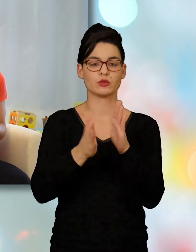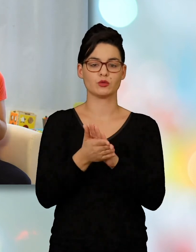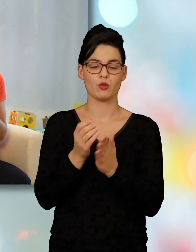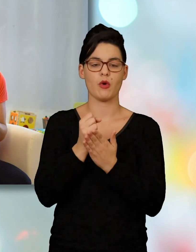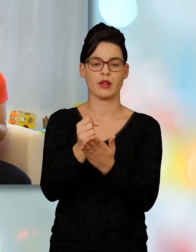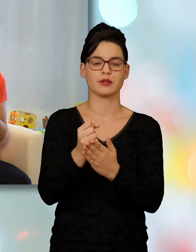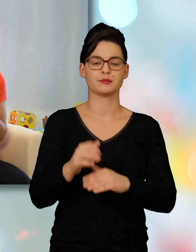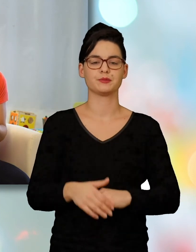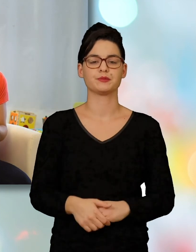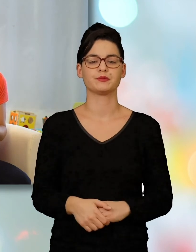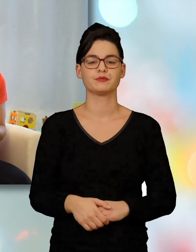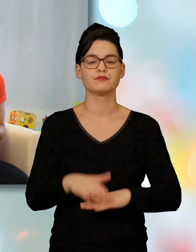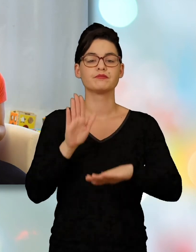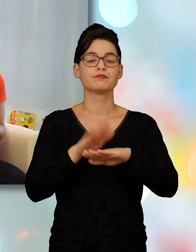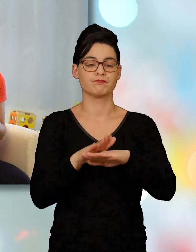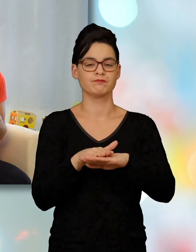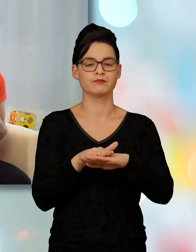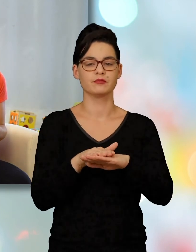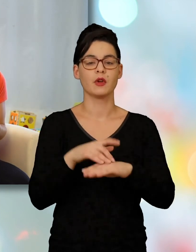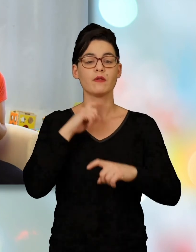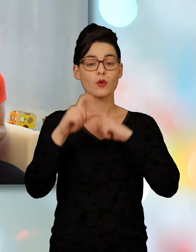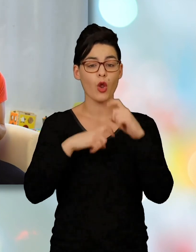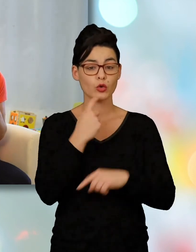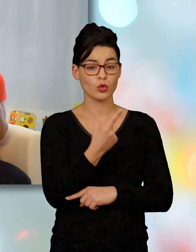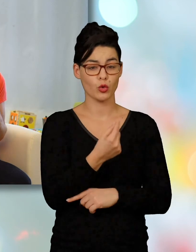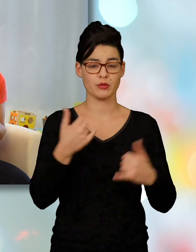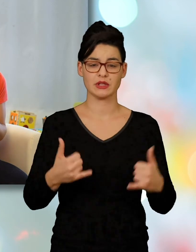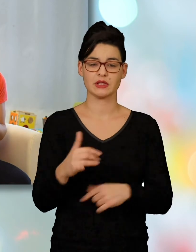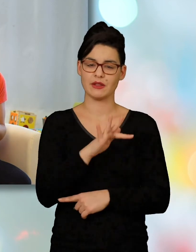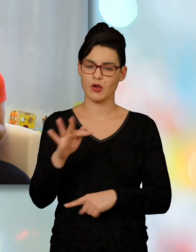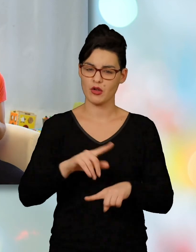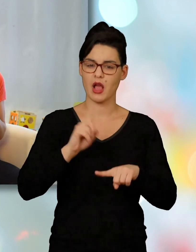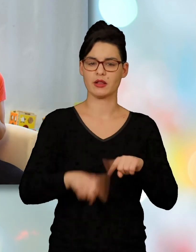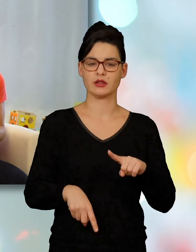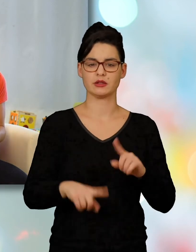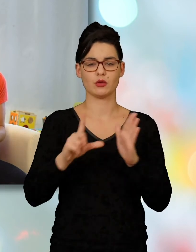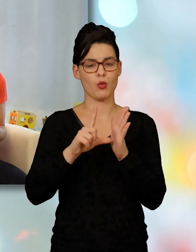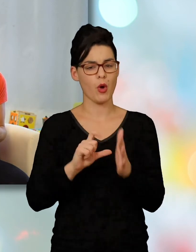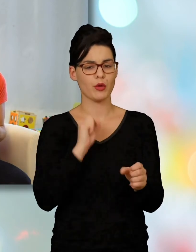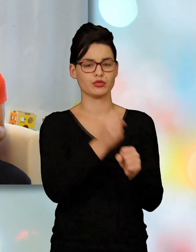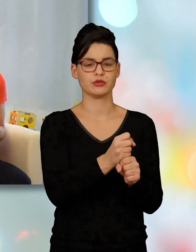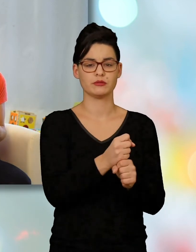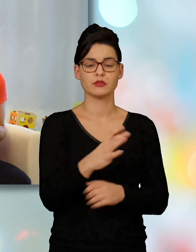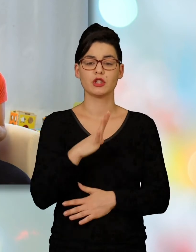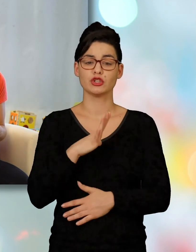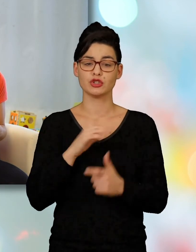Nous vous rappelons qu'en France, la violence conjugale est interdite. Elle est punie par la loi.